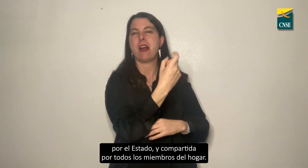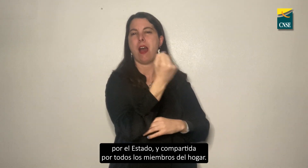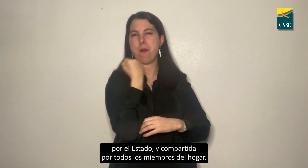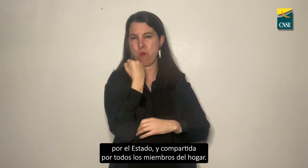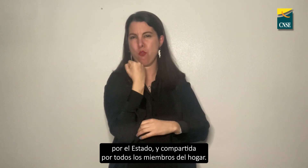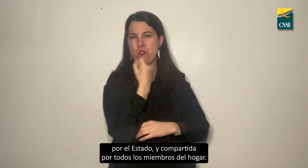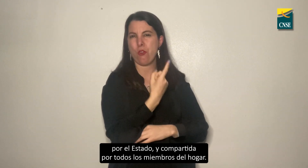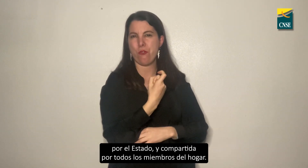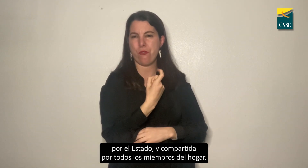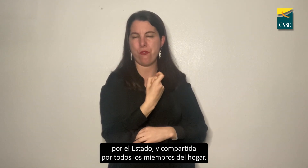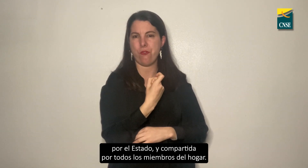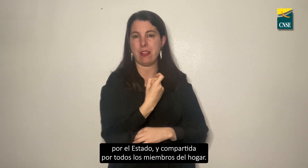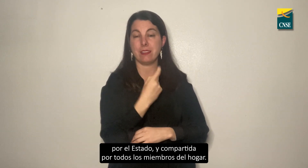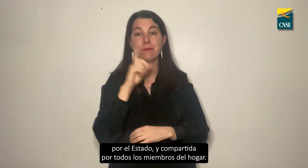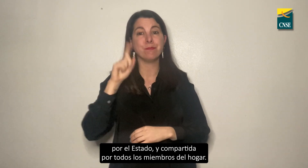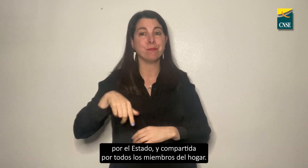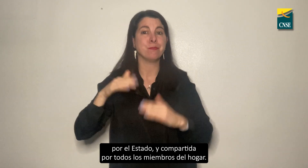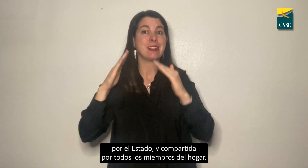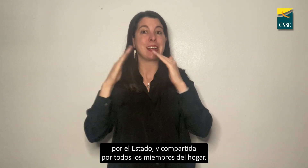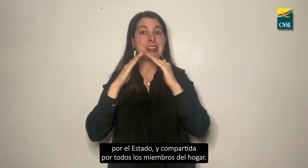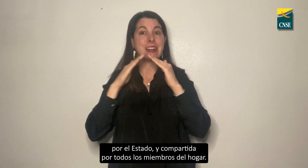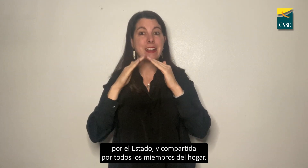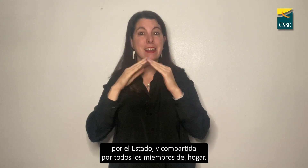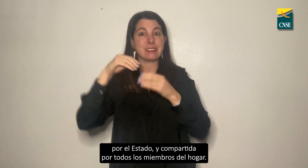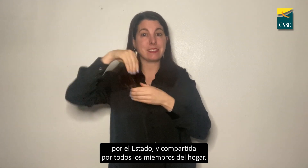compartida por todos los miembros del hogar.